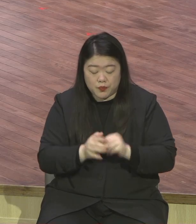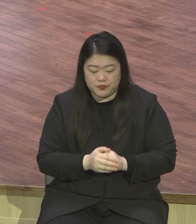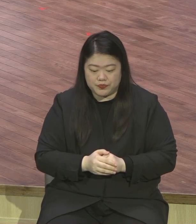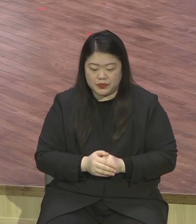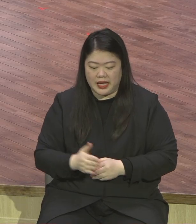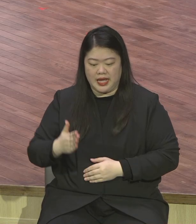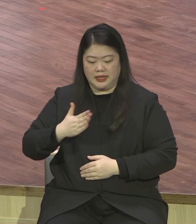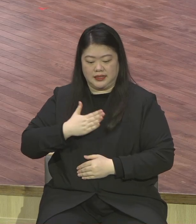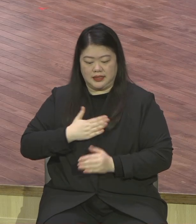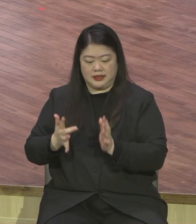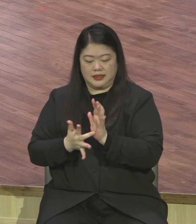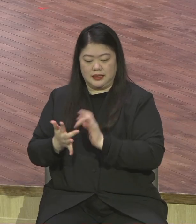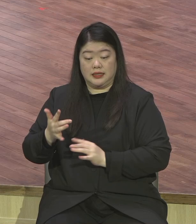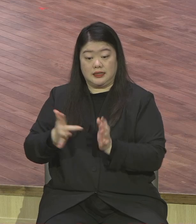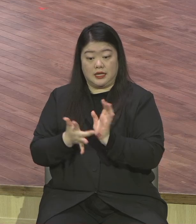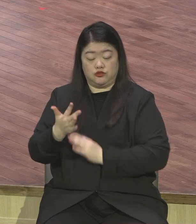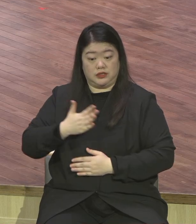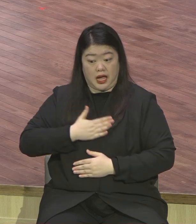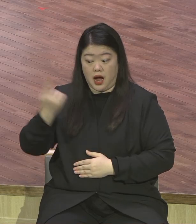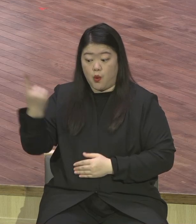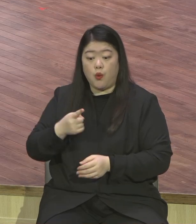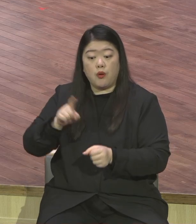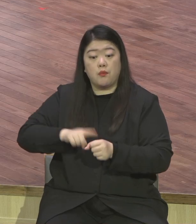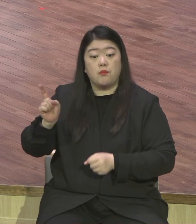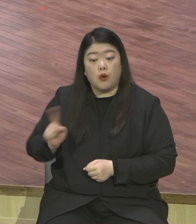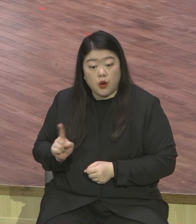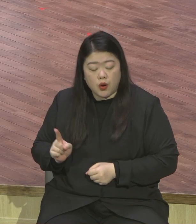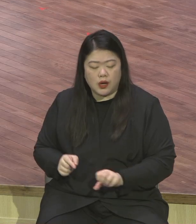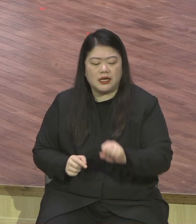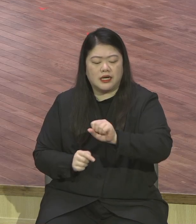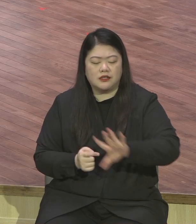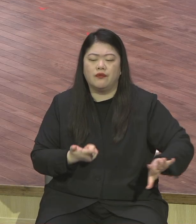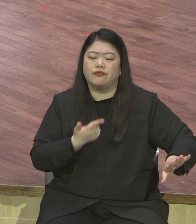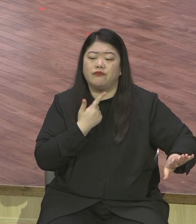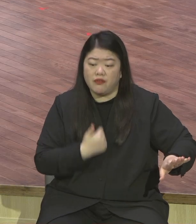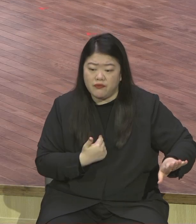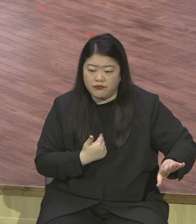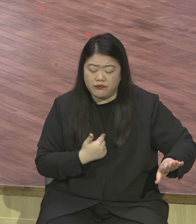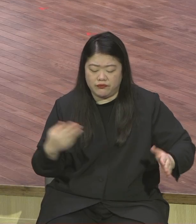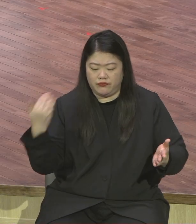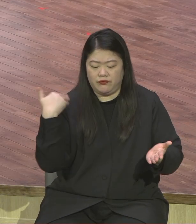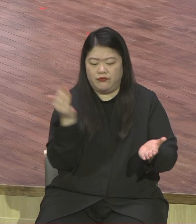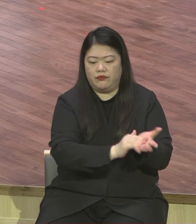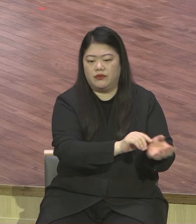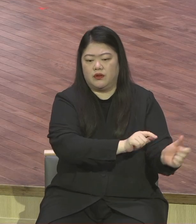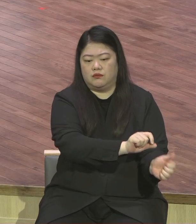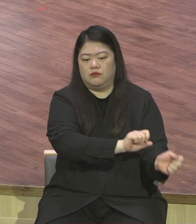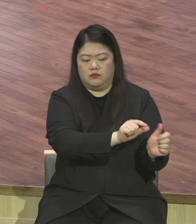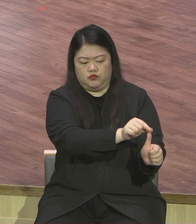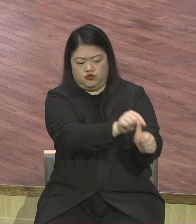구원하게 하려 합니다 잃어버린 자 구원하기 위해서 인자가 오셨다